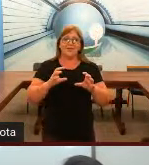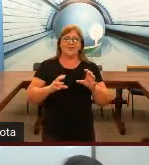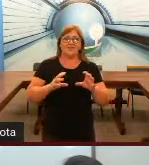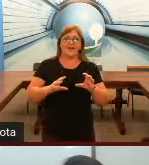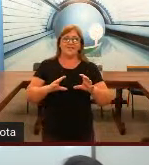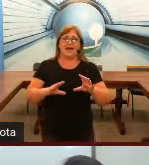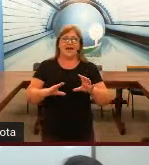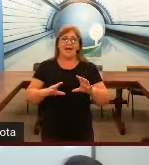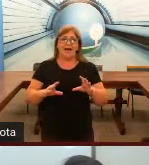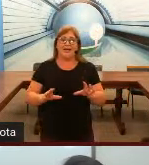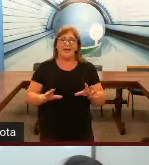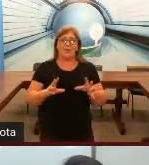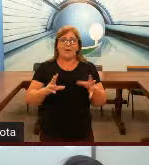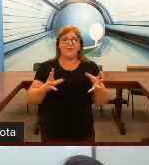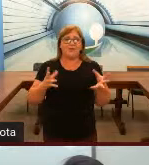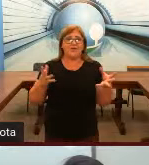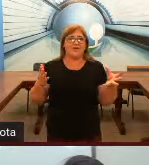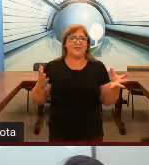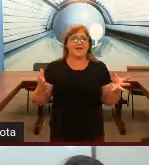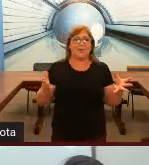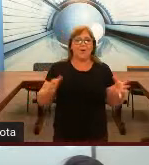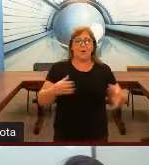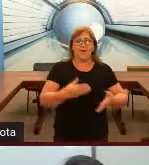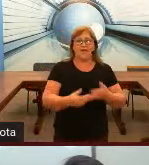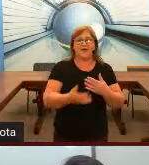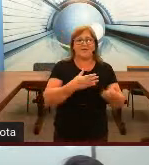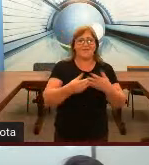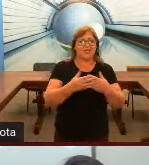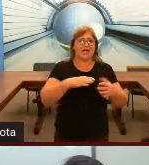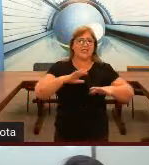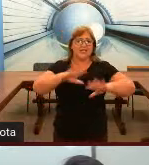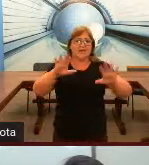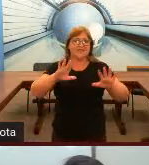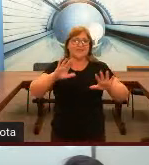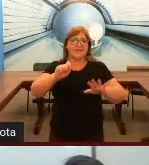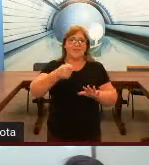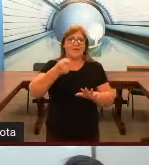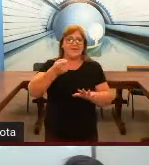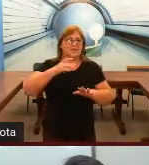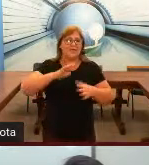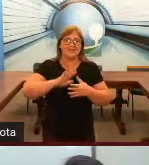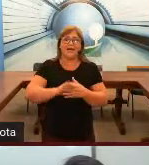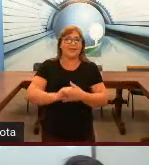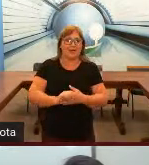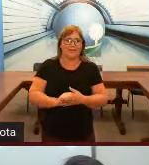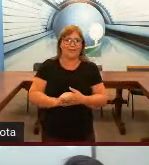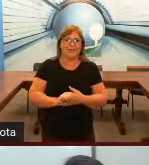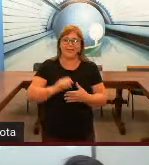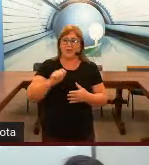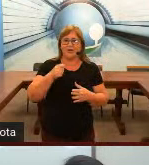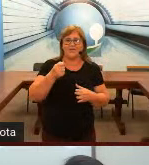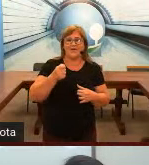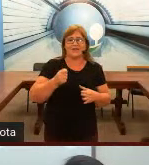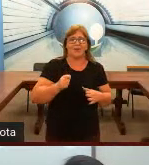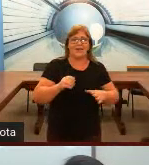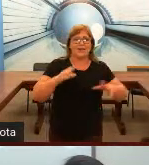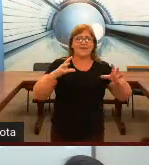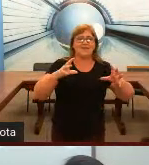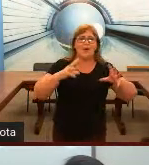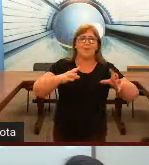quando a pessoa fala assim, ah, a Libra é uma língua universal, qualquer lugar que você chegar, você vai saber finalizar? Não. Ela não é universal. Da mesma forma,